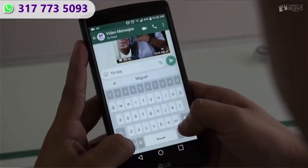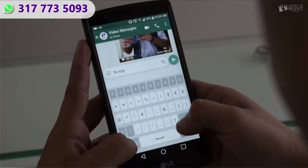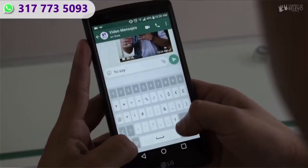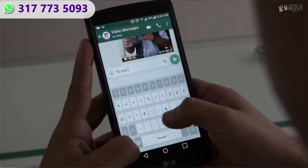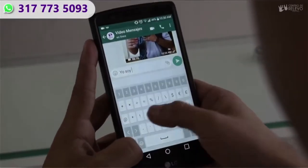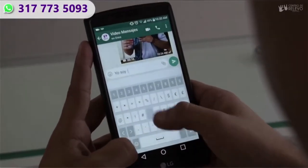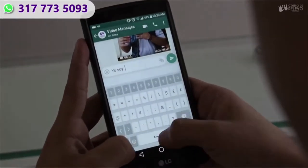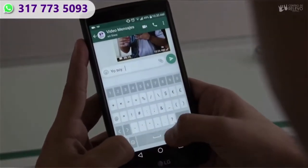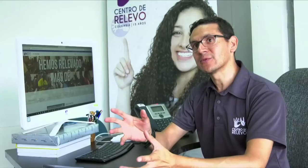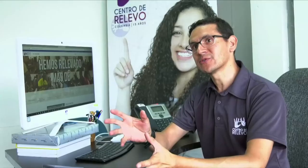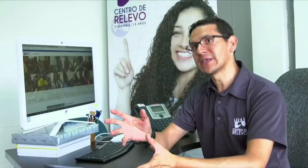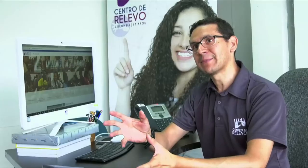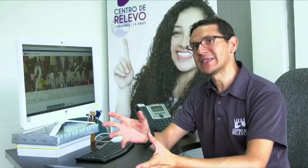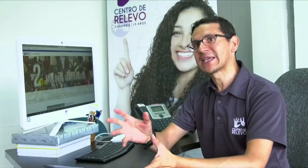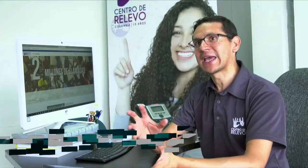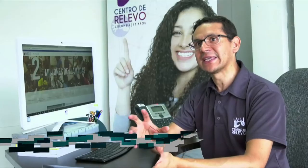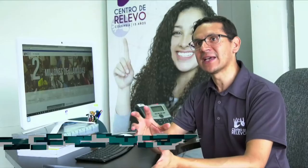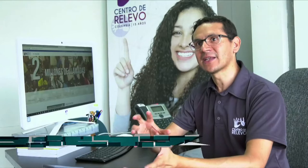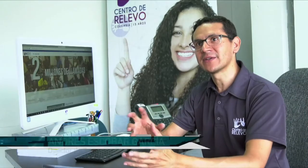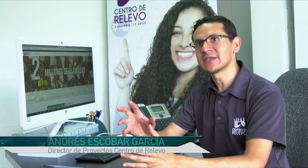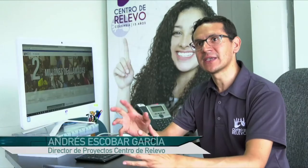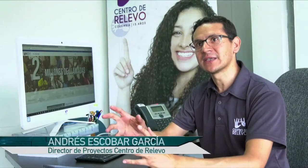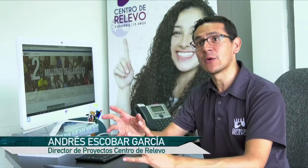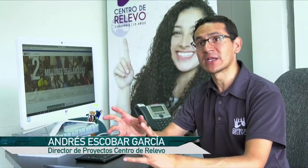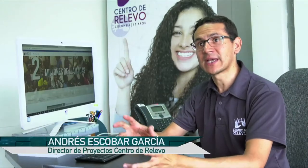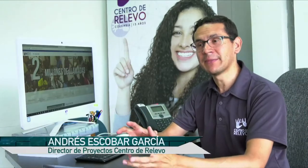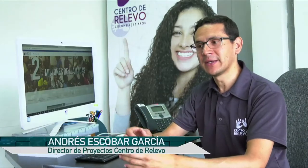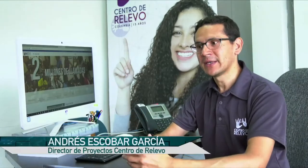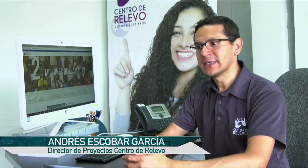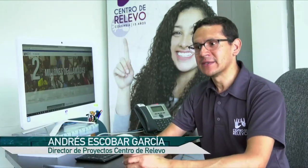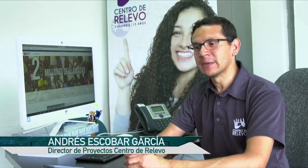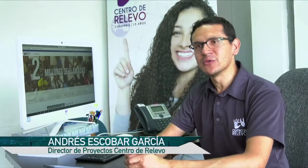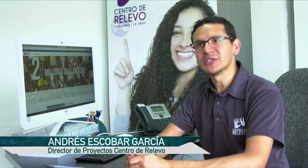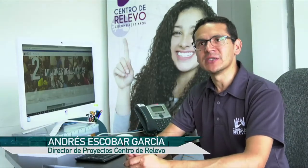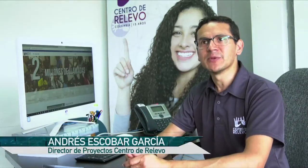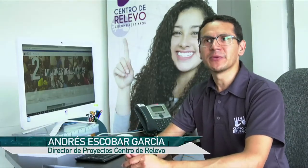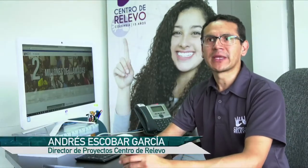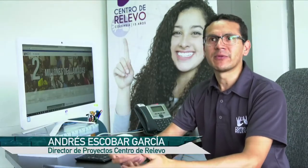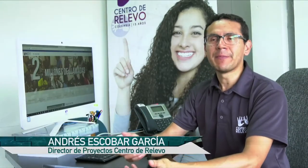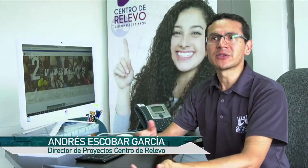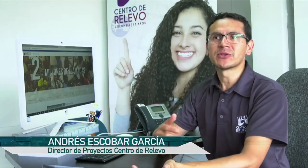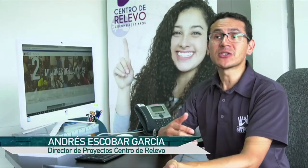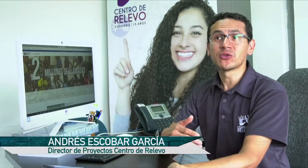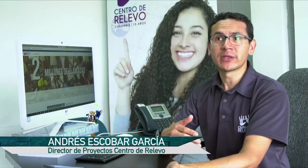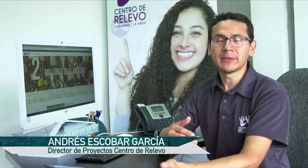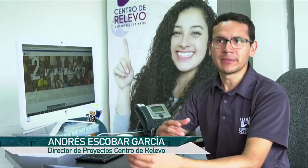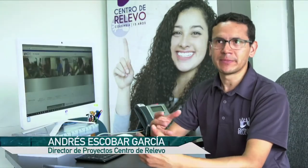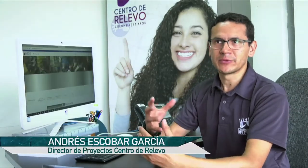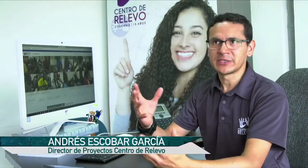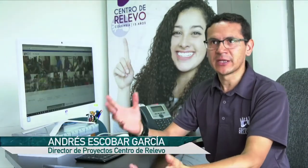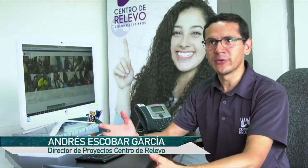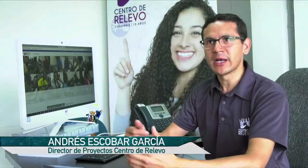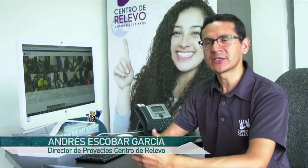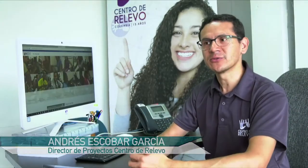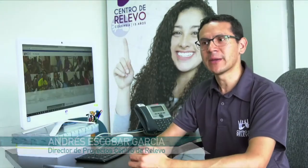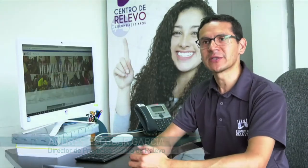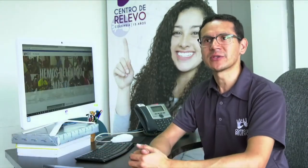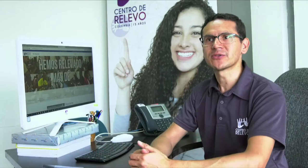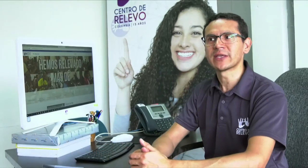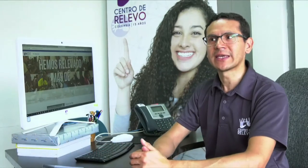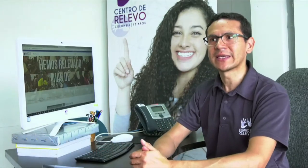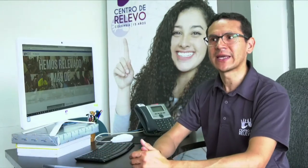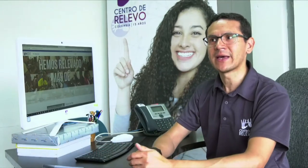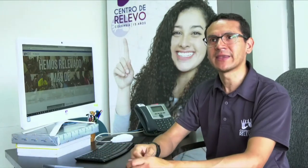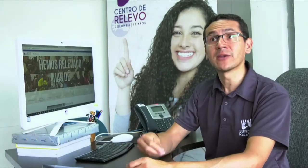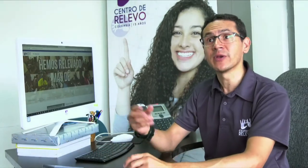Esta línea nueva que tenemos de mensajería a través de WhatsApp sirve muchísimo porque una persona sorda, por citar un caso, una